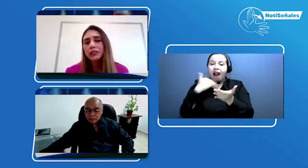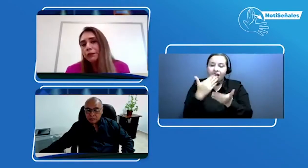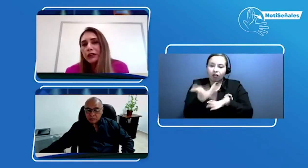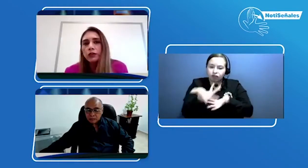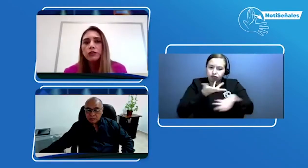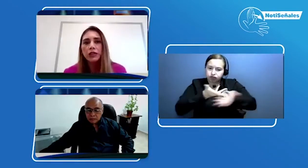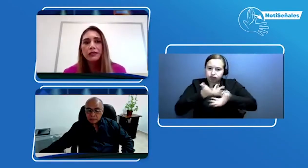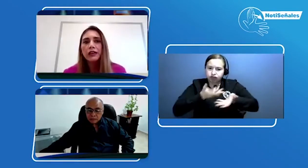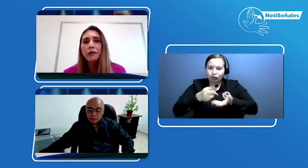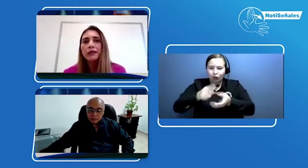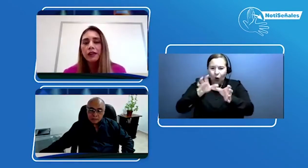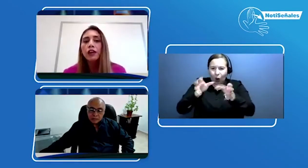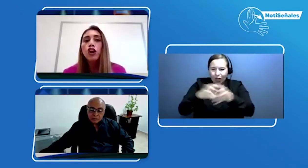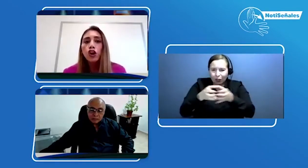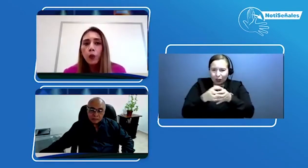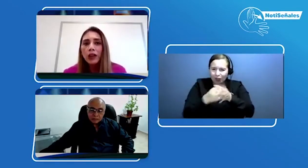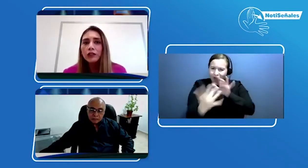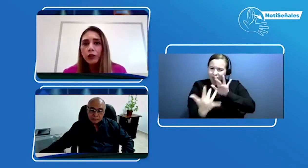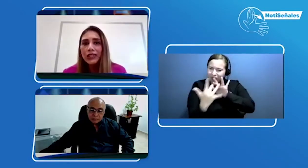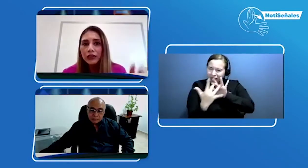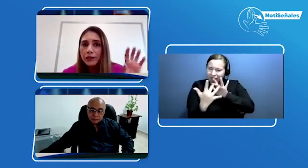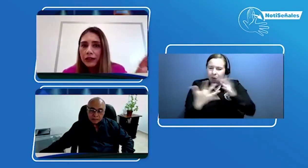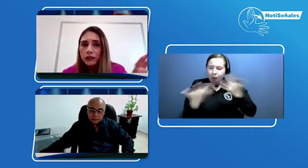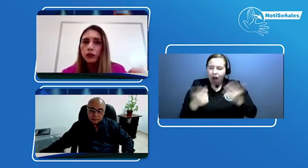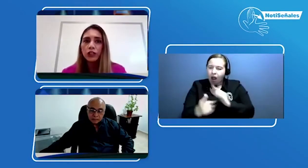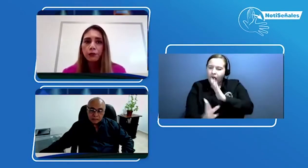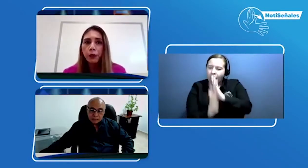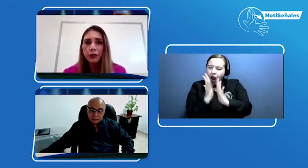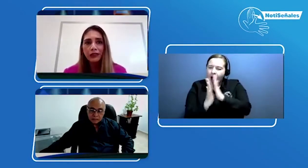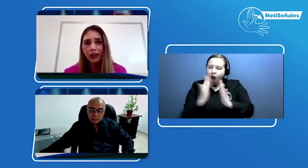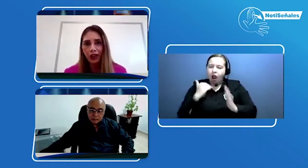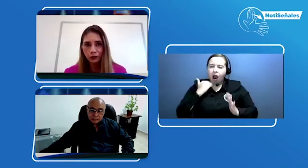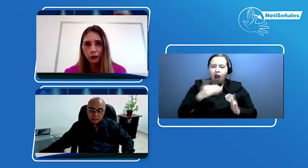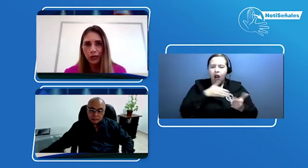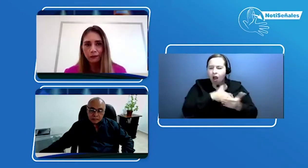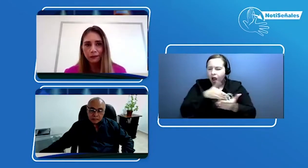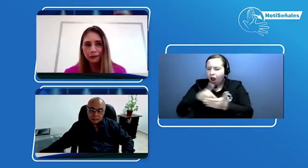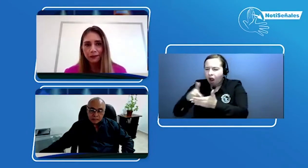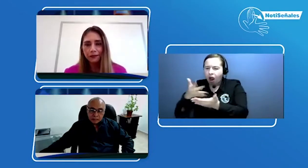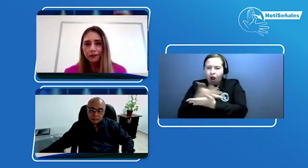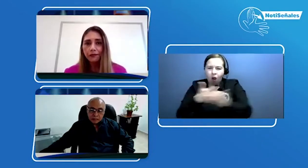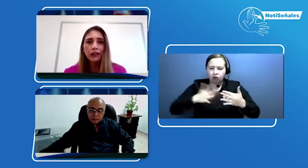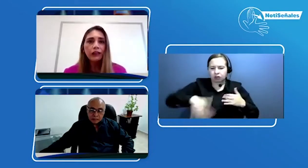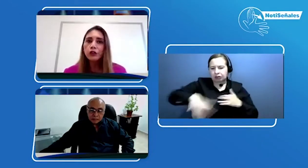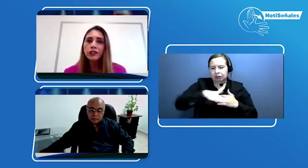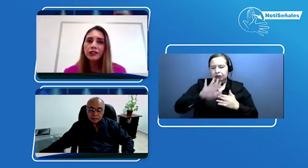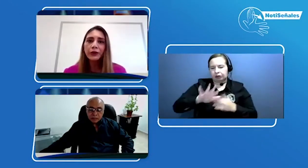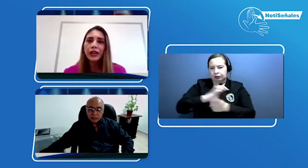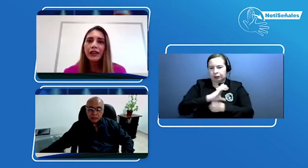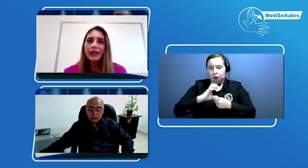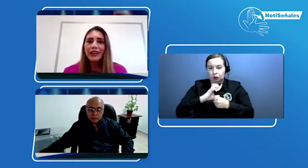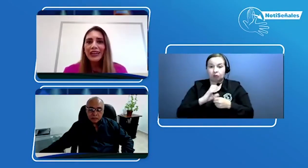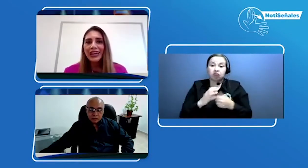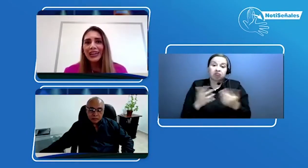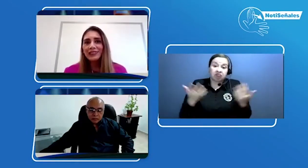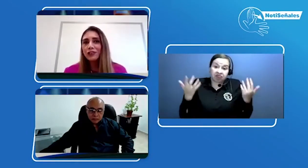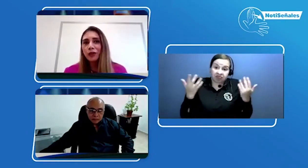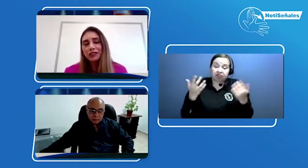para conocer básicamente cuáles son las limitaciones propias de cada ciudad. Entonces, creo que el éxito de este